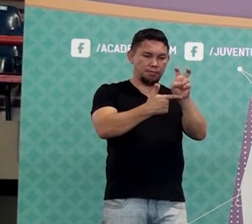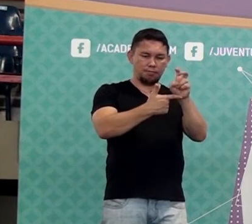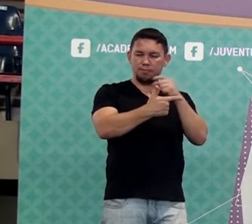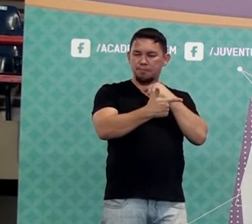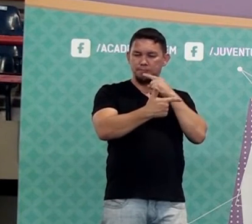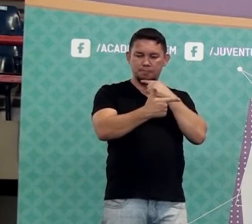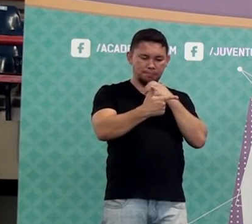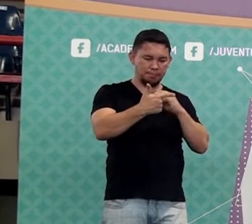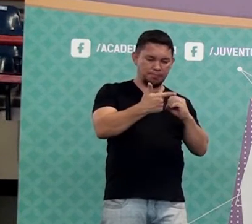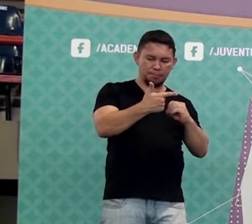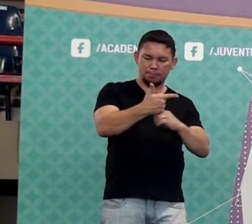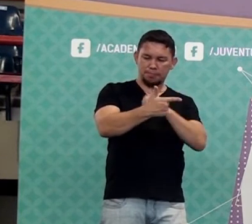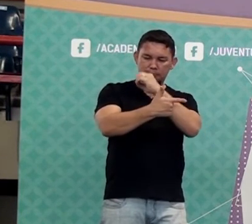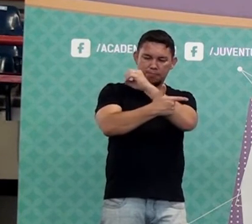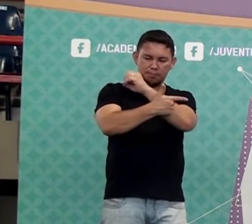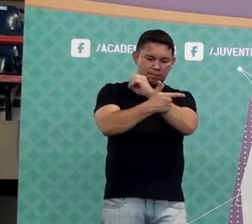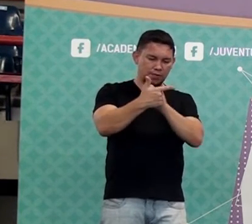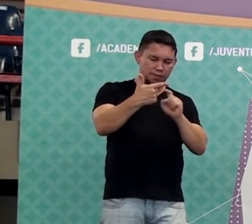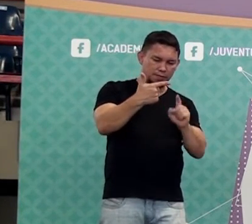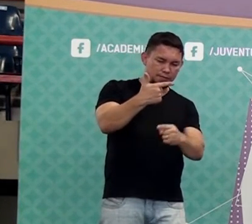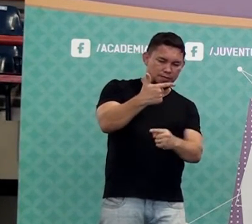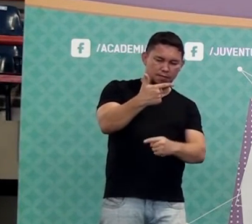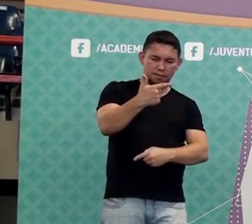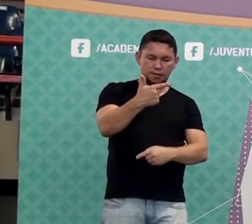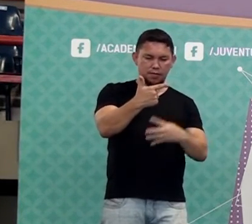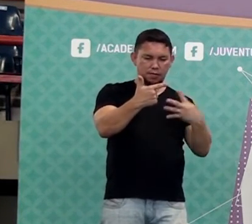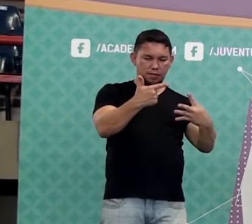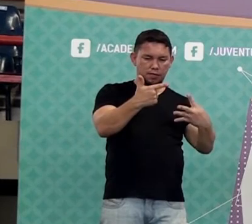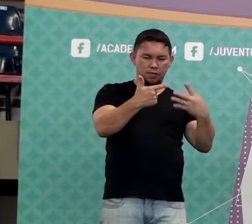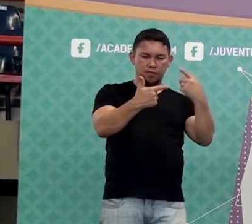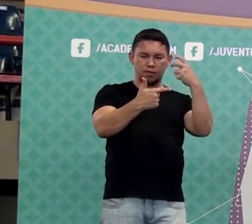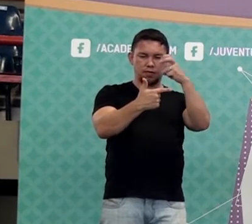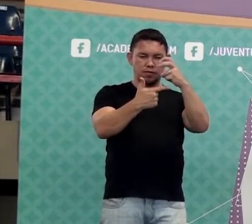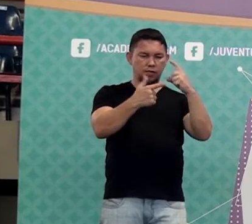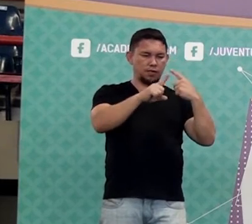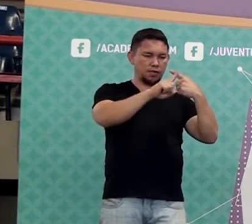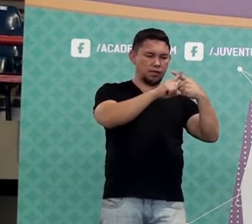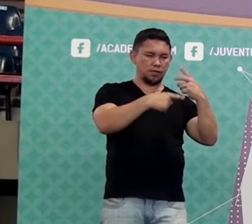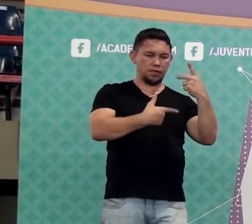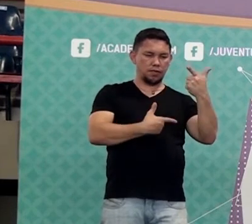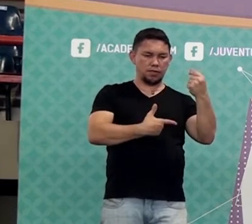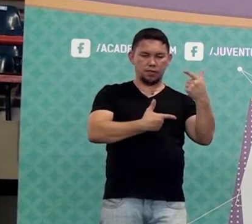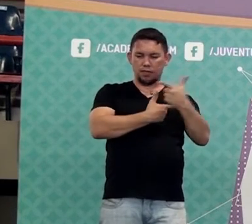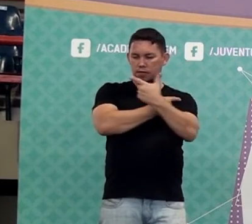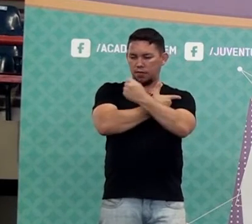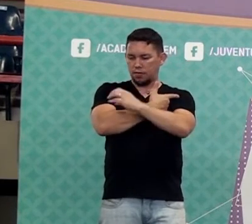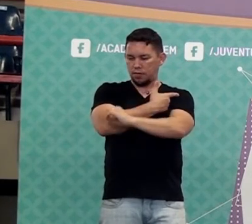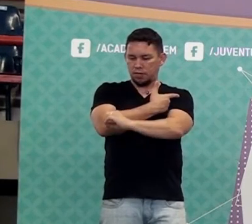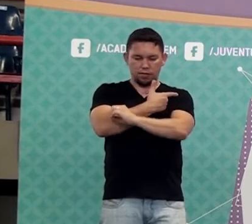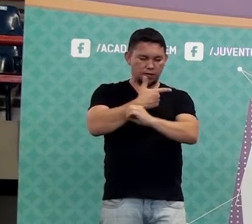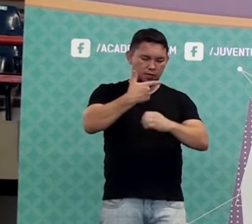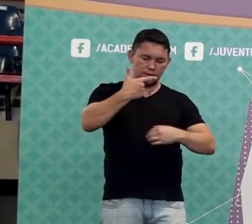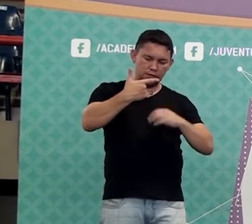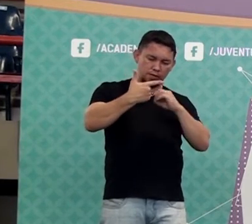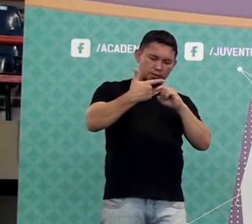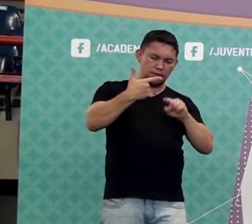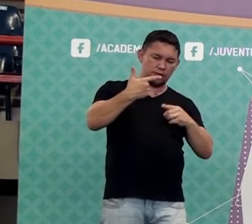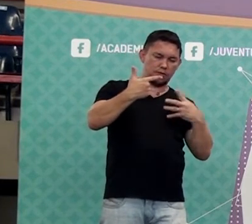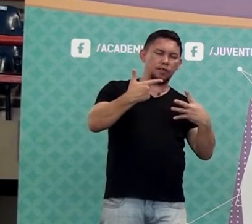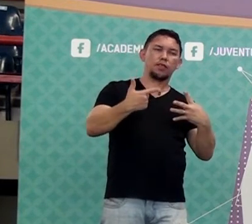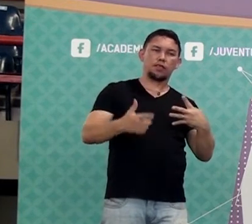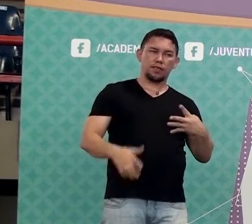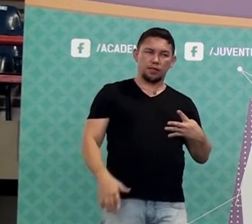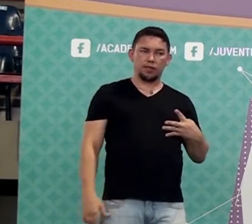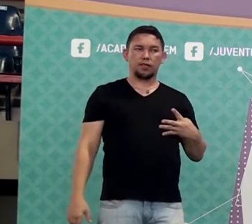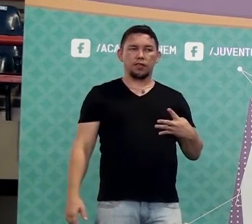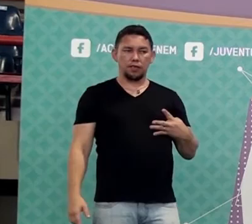4. 4 vezes 5, 20. Sobra nada. 0,4. Pessoal, se você não tiver prática de fazer essas continhas assim, com